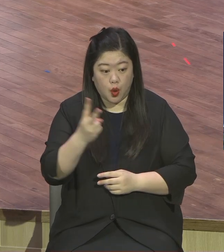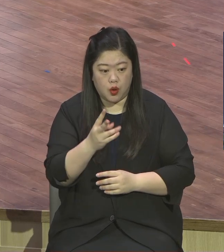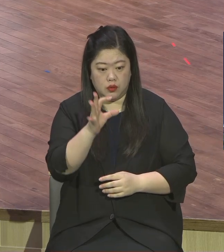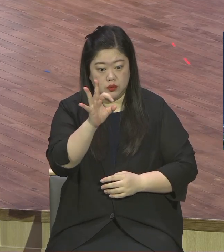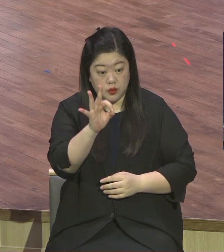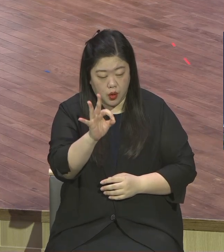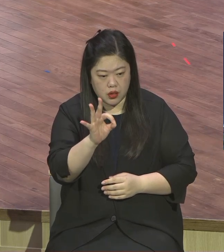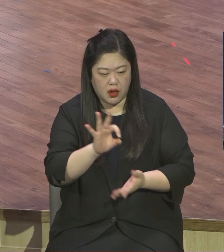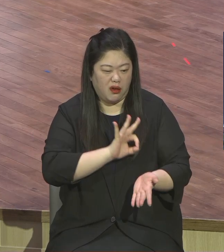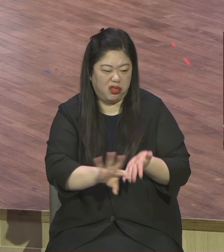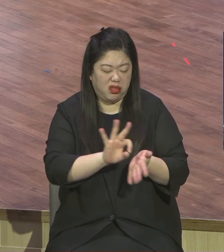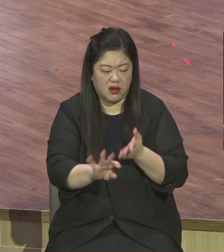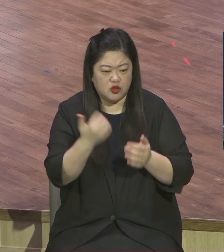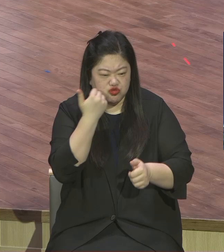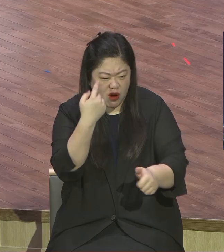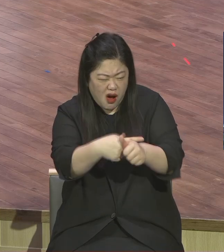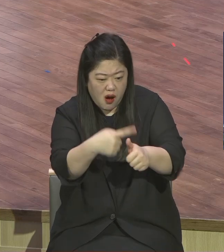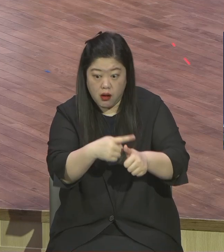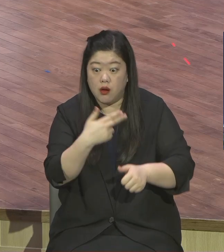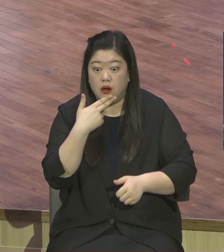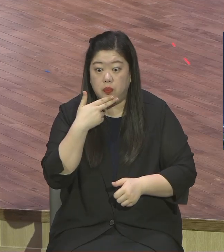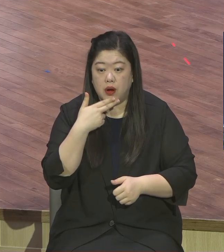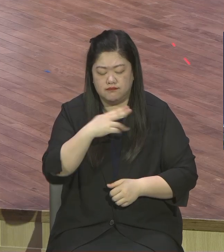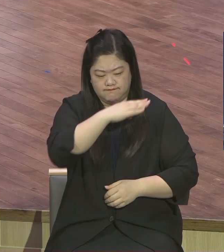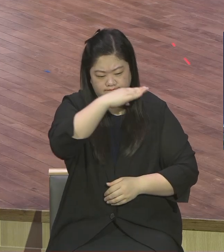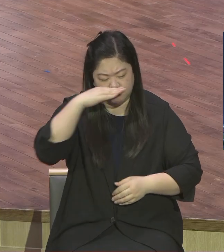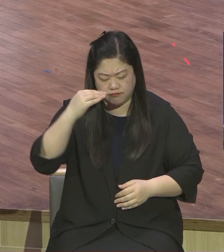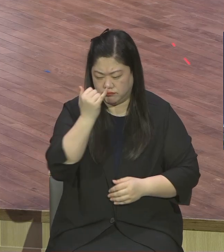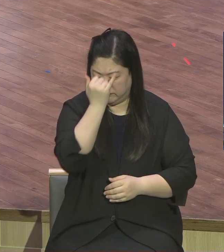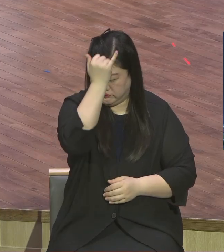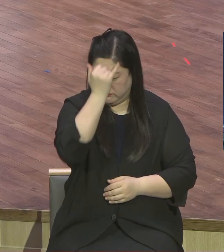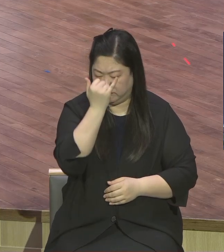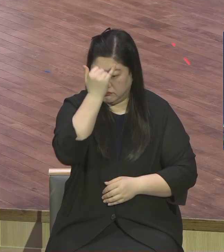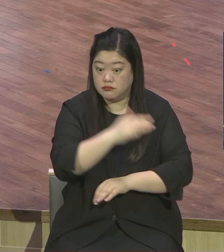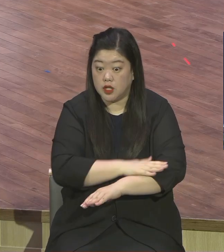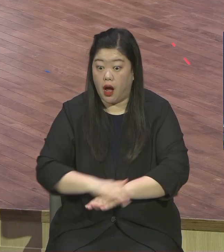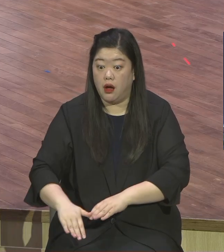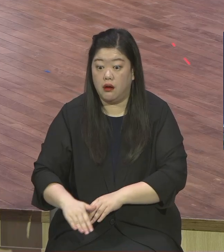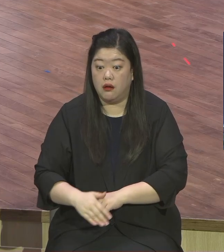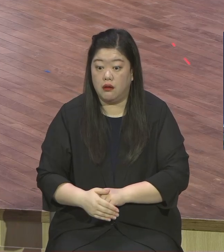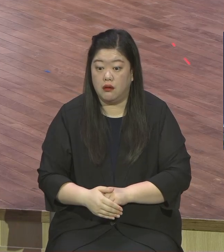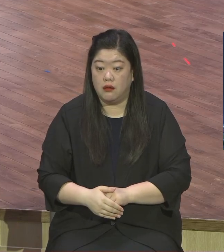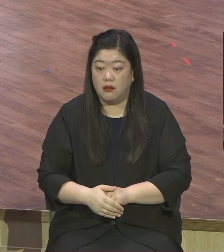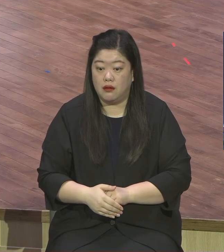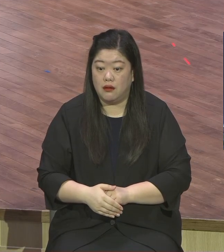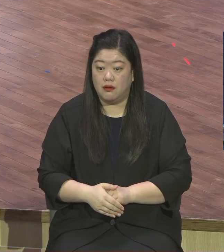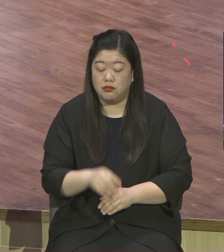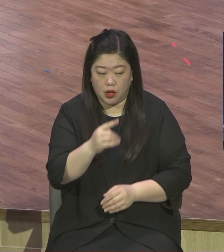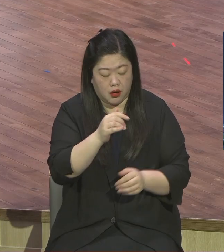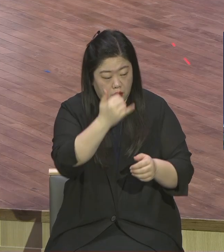나는 다 지켰다. 그런데 세상적으로는 아무것도 부족함이 없이 개명을 다 지켰는데